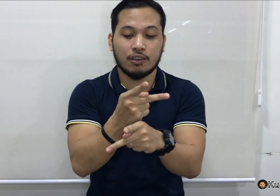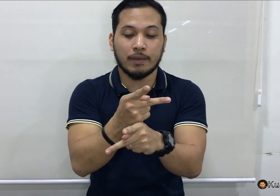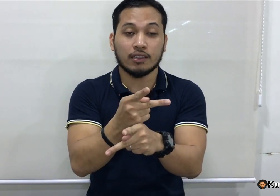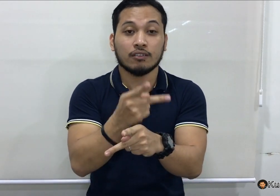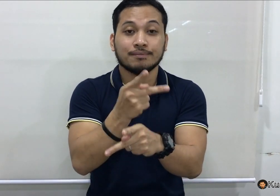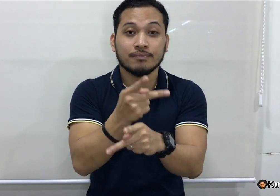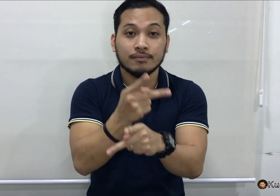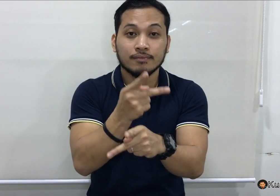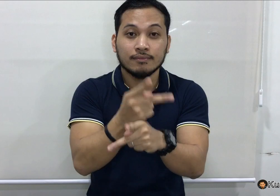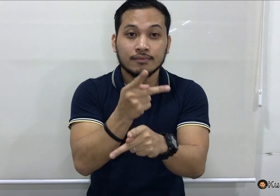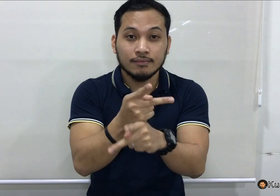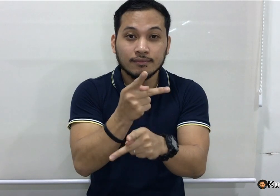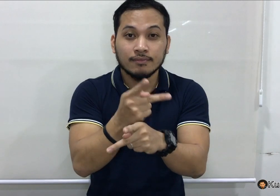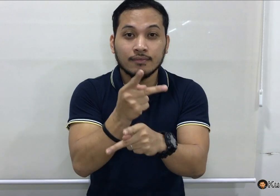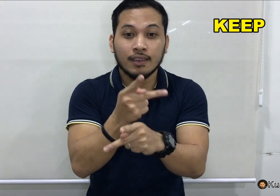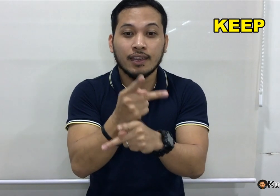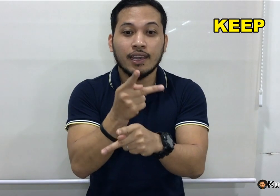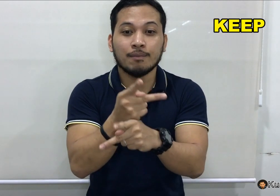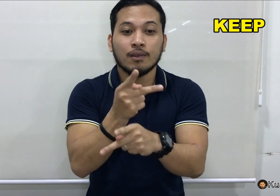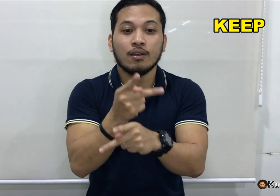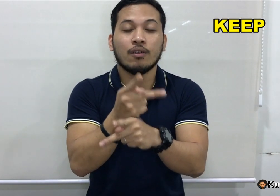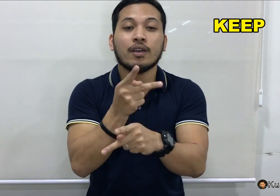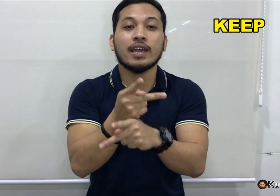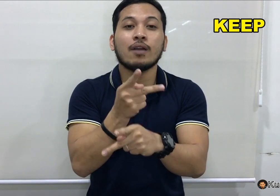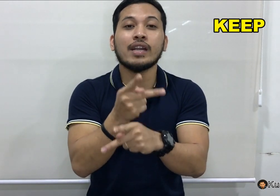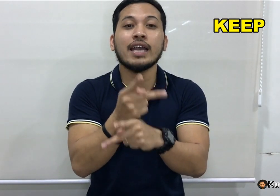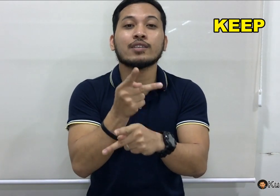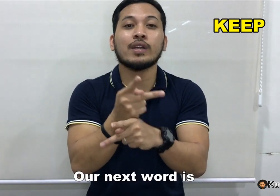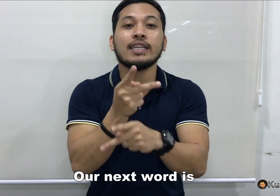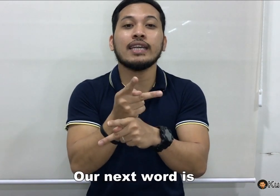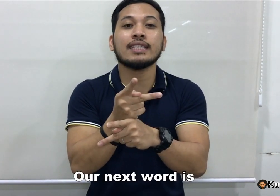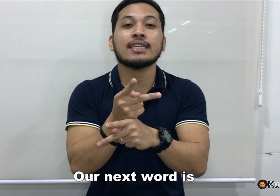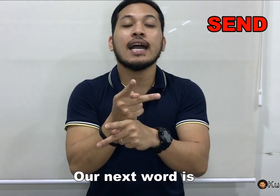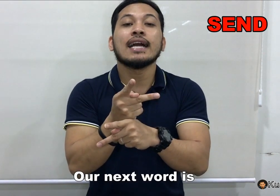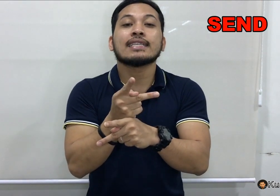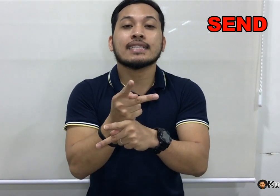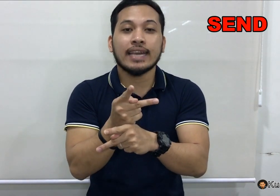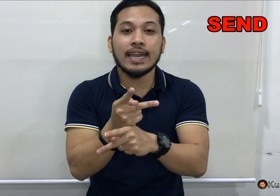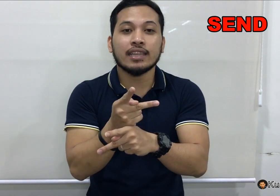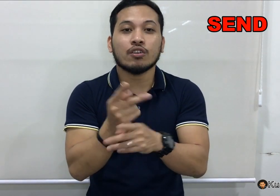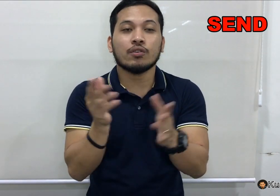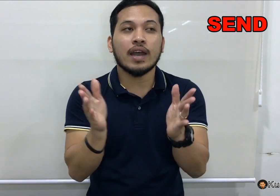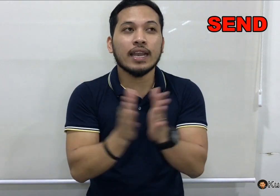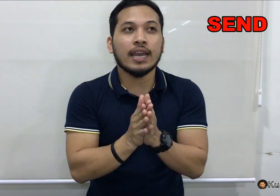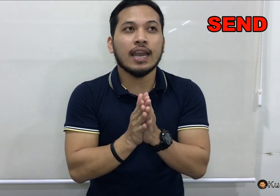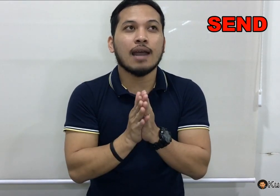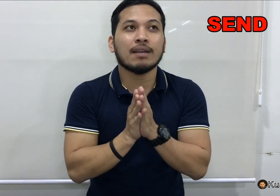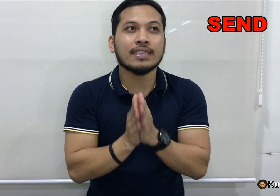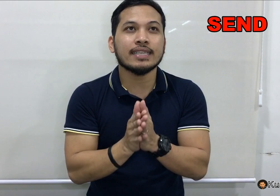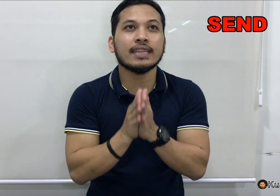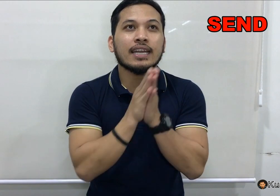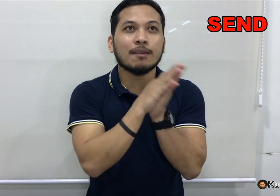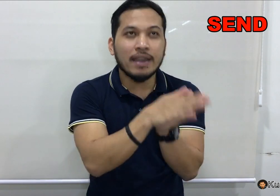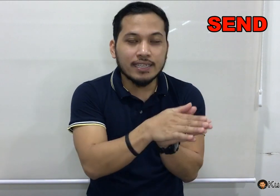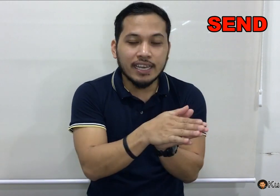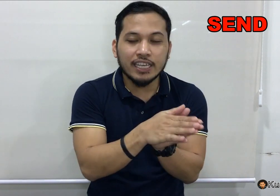dito ipat. Keep. Okay. Our next word is, send. Kunwari, magsisend ka ng message,